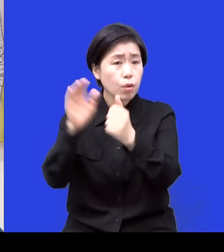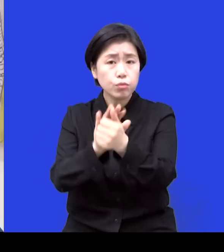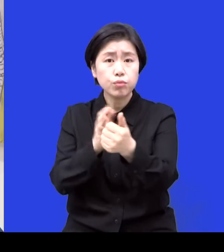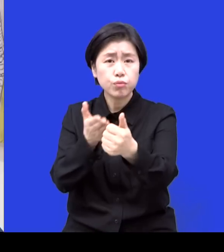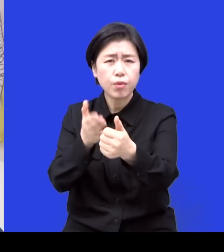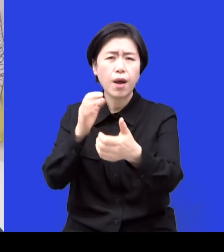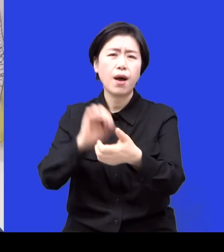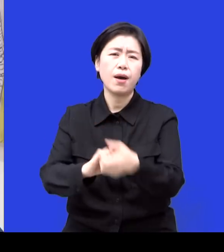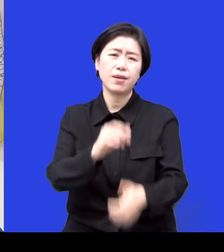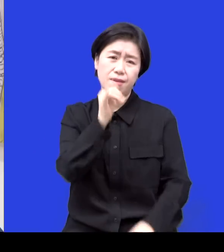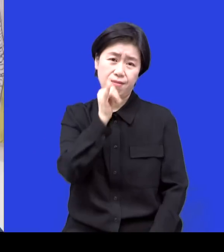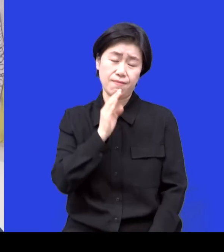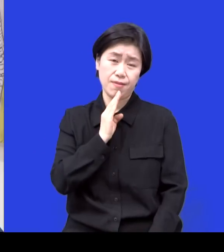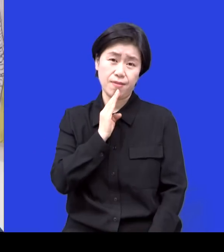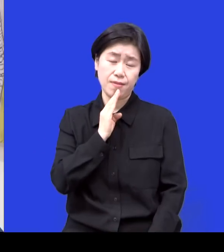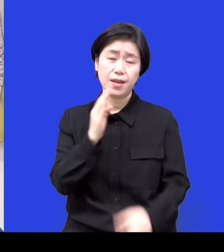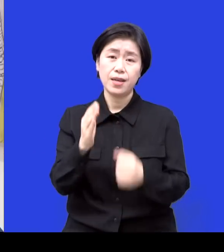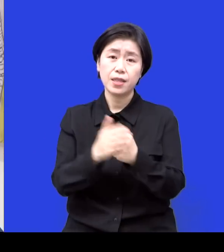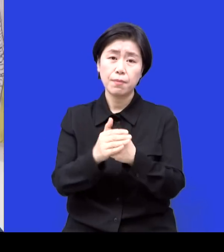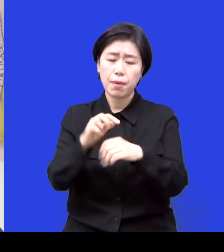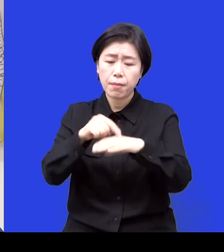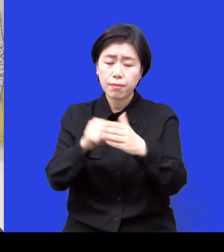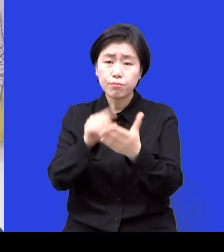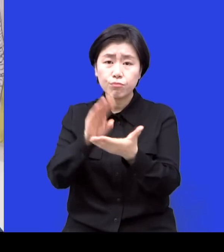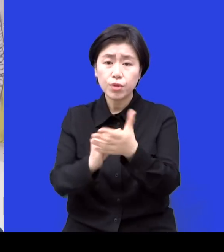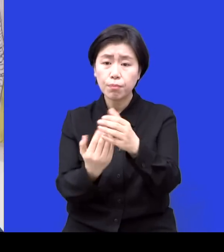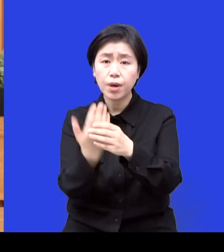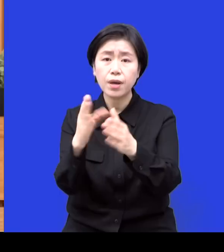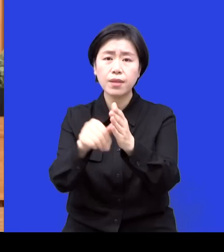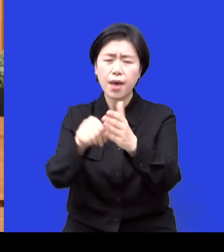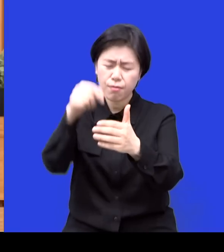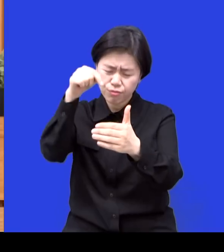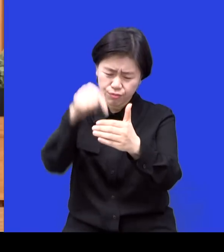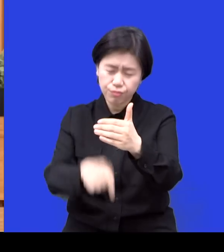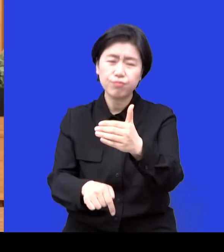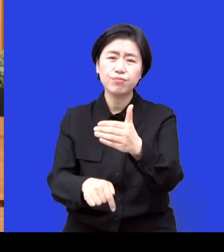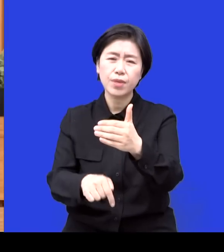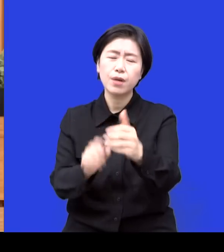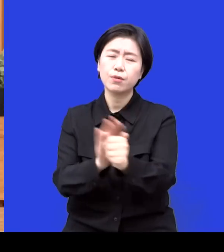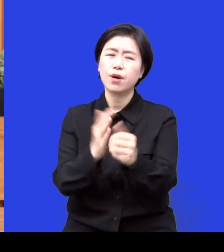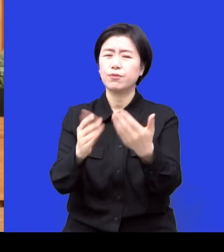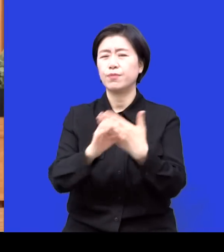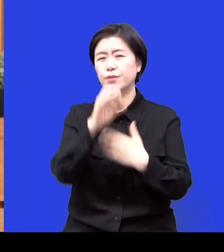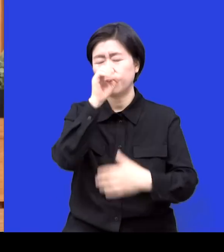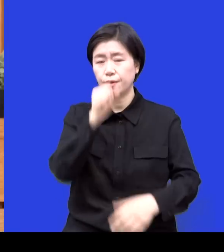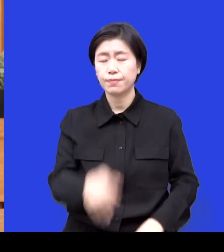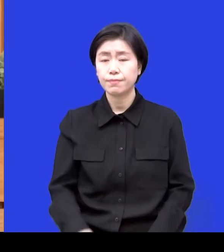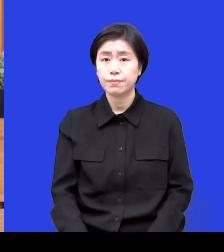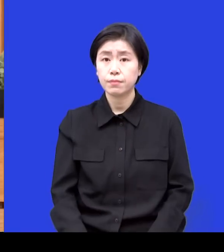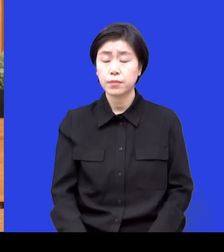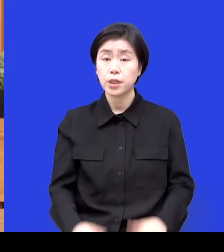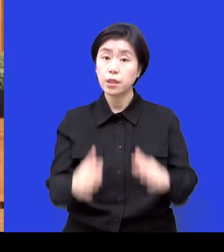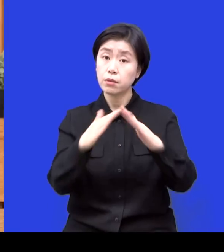깊숙이 갈 수 있으려면 전문가분들의 도움이 필요하기도 하고 부동산 계약을 하는데 무슨 부모가 없거나 이런 환경이 어떻게 티가 나요. 그런 계약서.